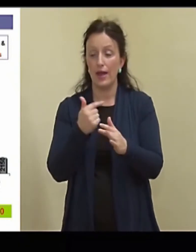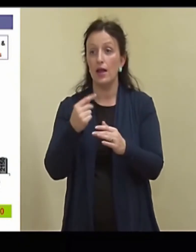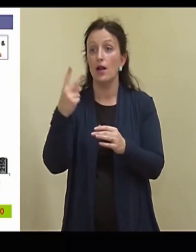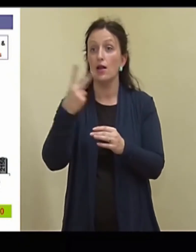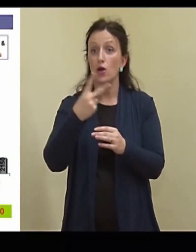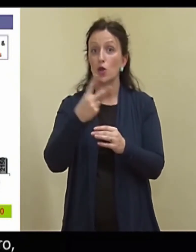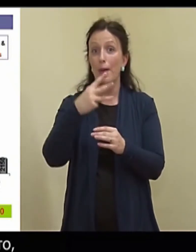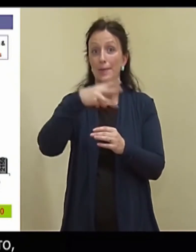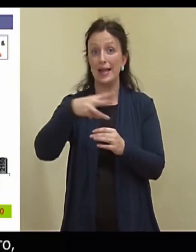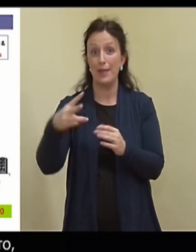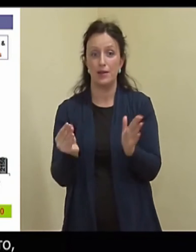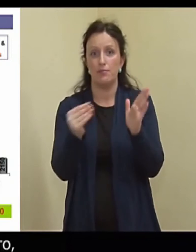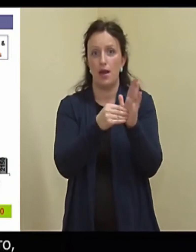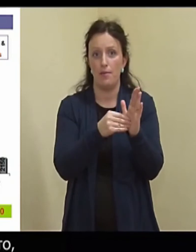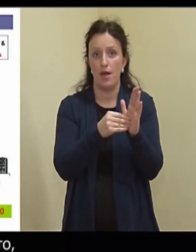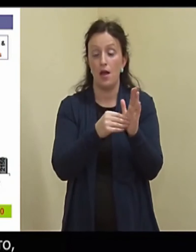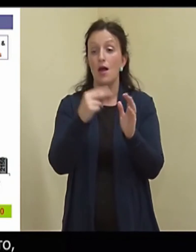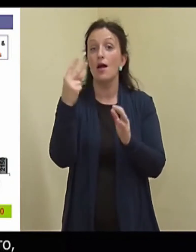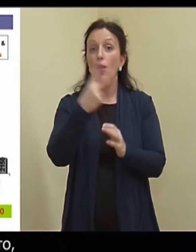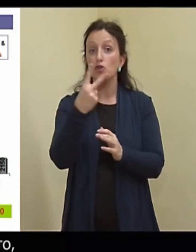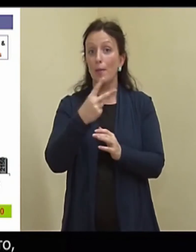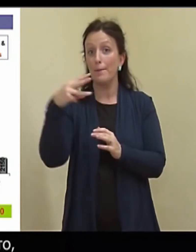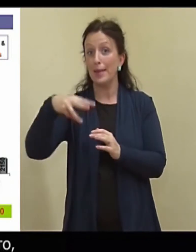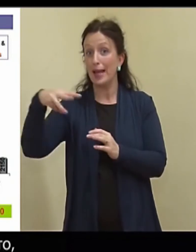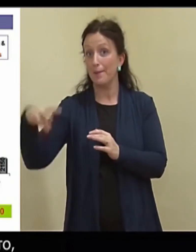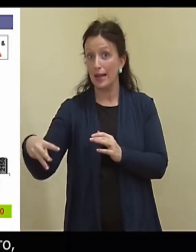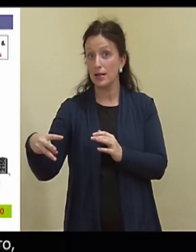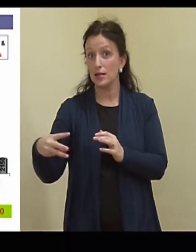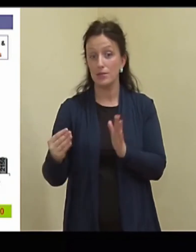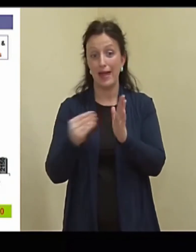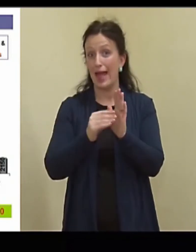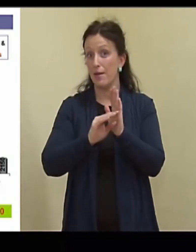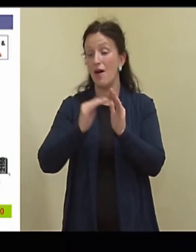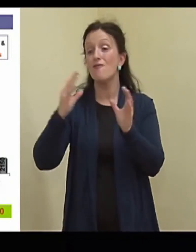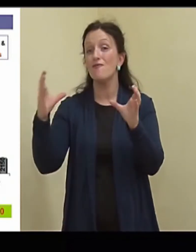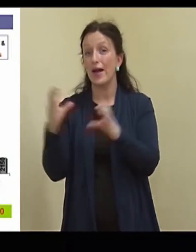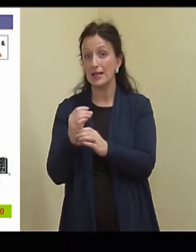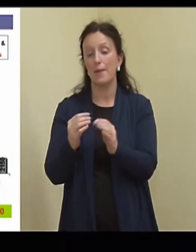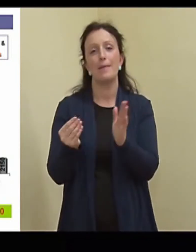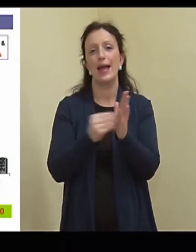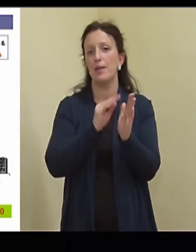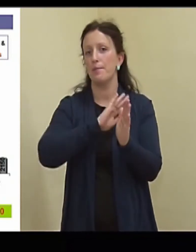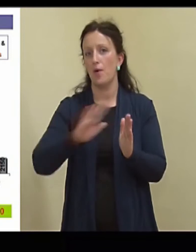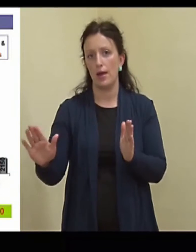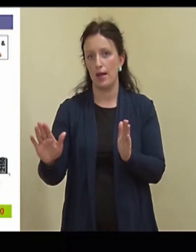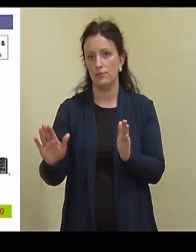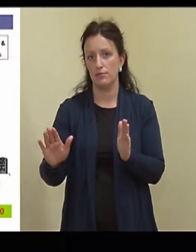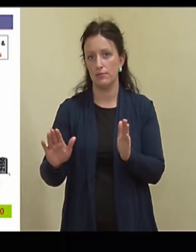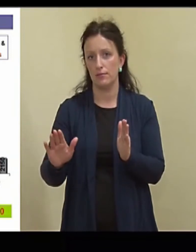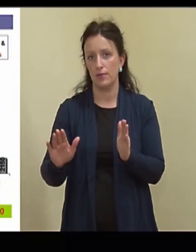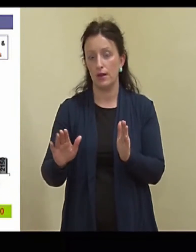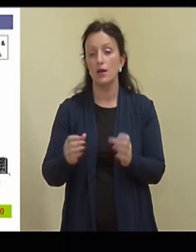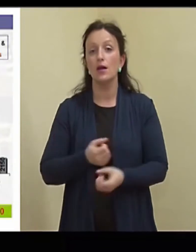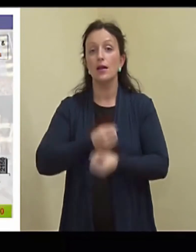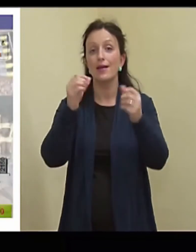kui 20 mm. Väiksem kui 20 mm, meie statistikas ei lähe, meie loeme seda padruniks. Lõhkekehad hakkavad